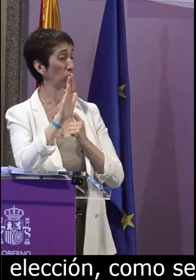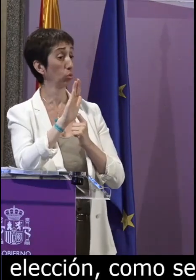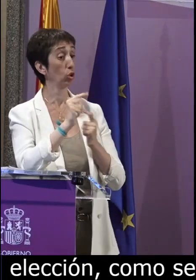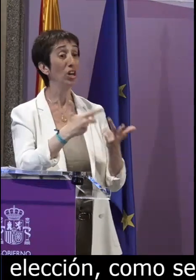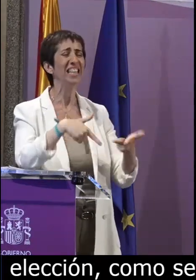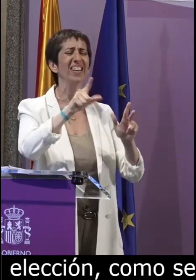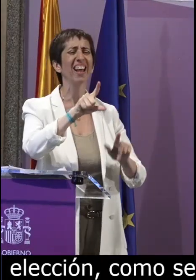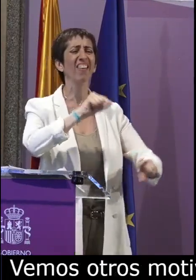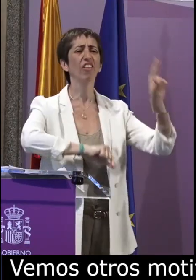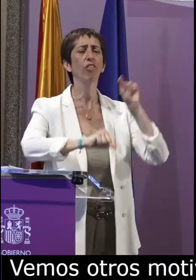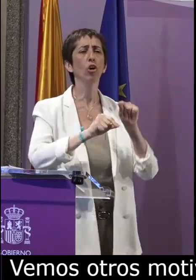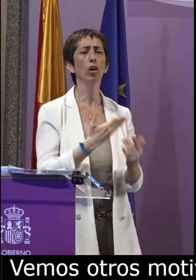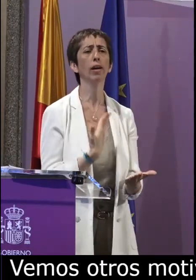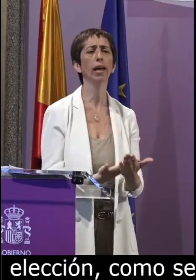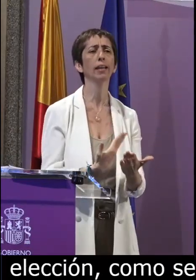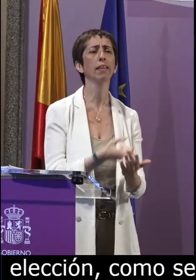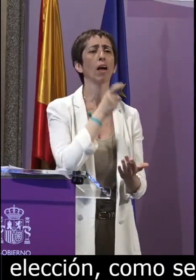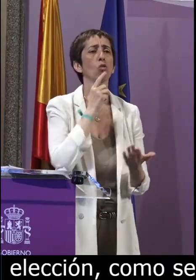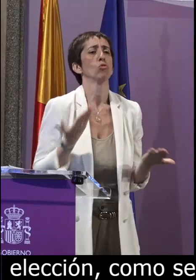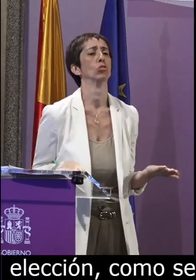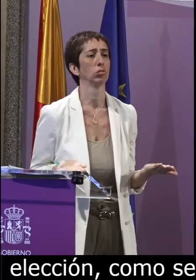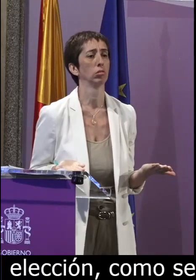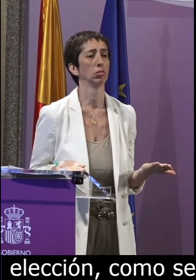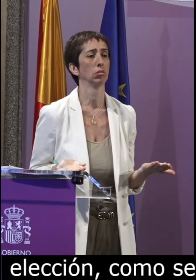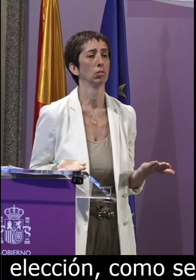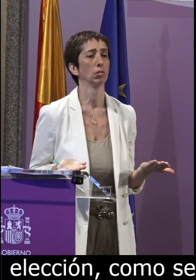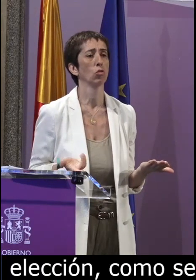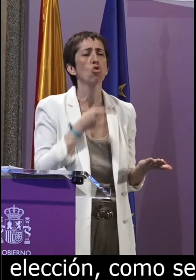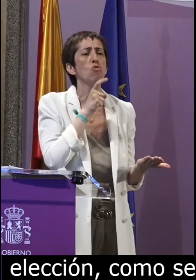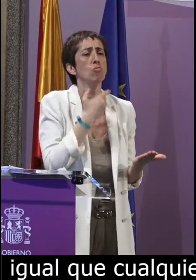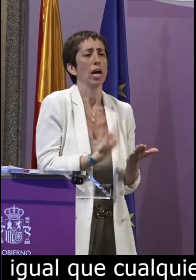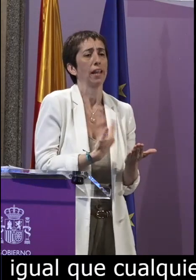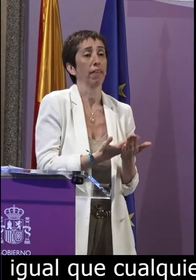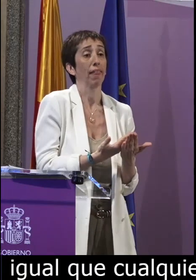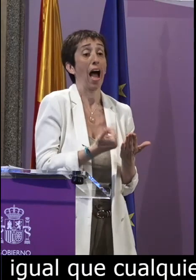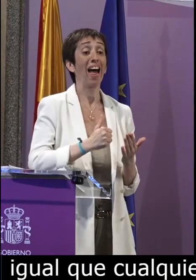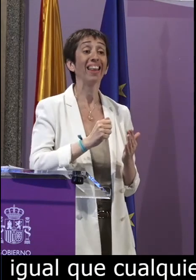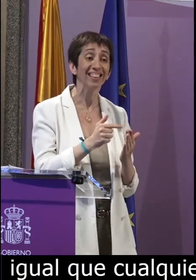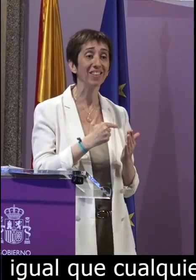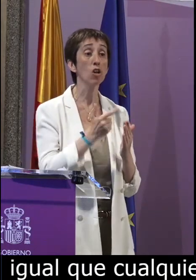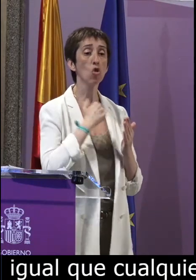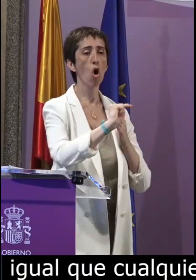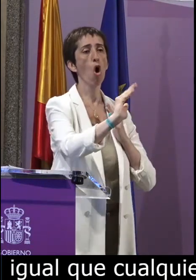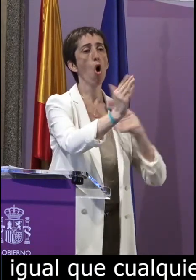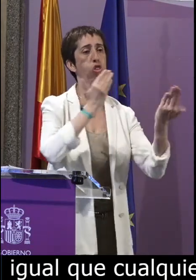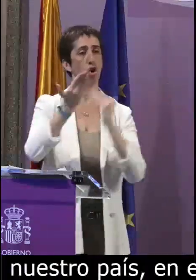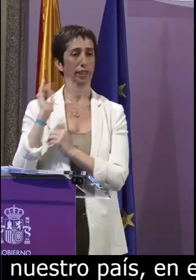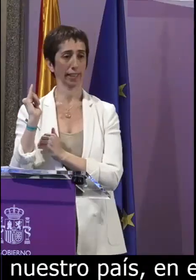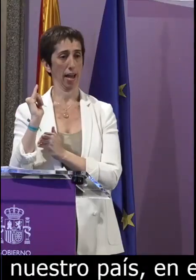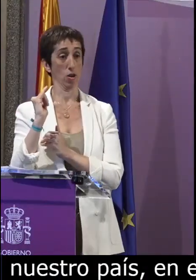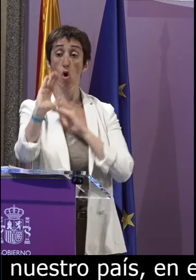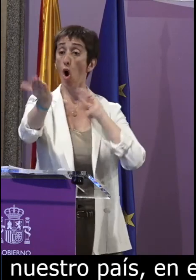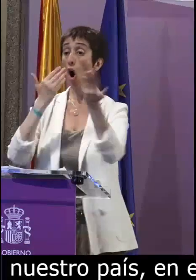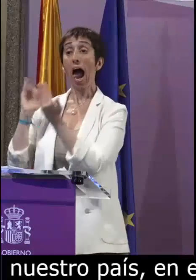elección de personas sordas en el caso de ser adultas y de sus familias en el caso de menores esto pasa